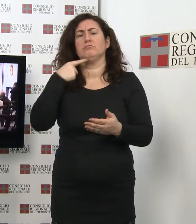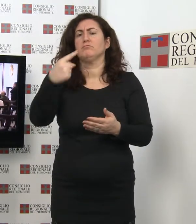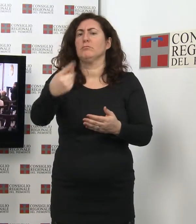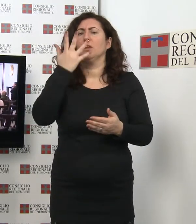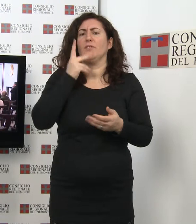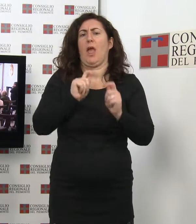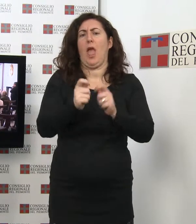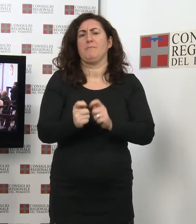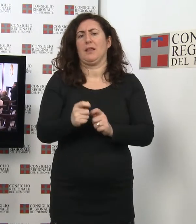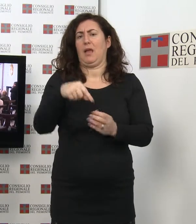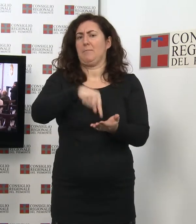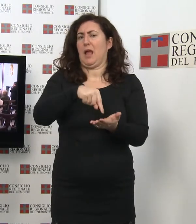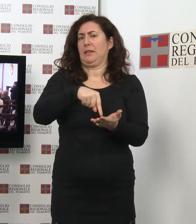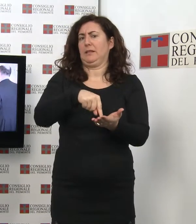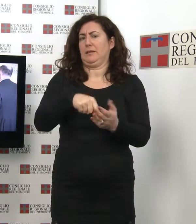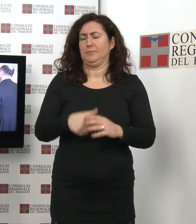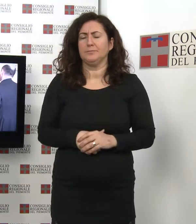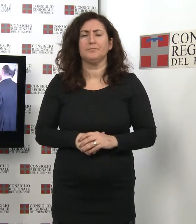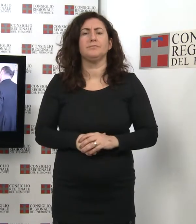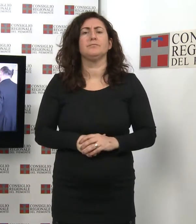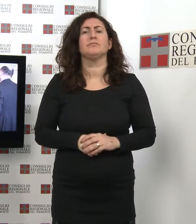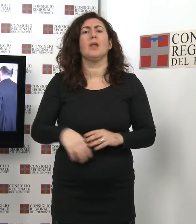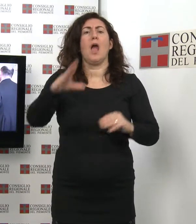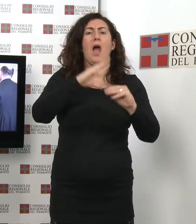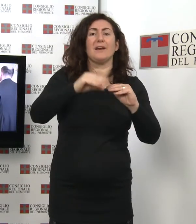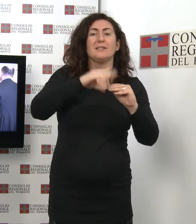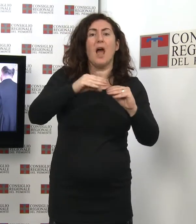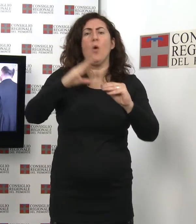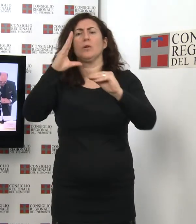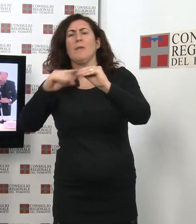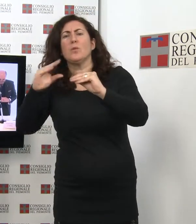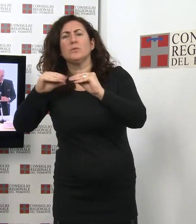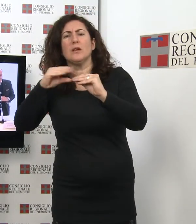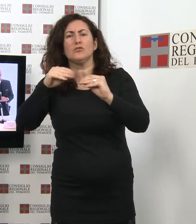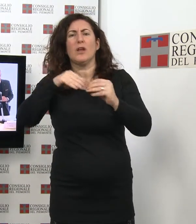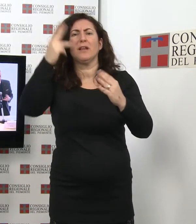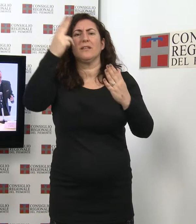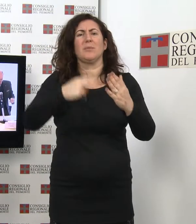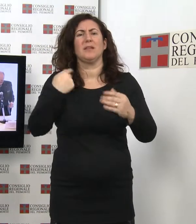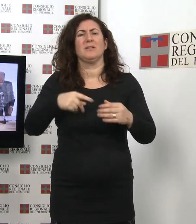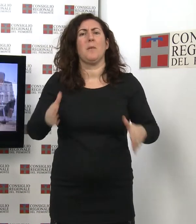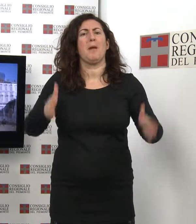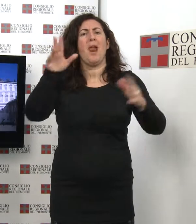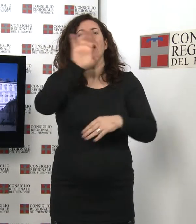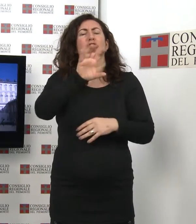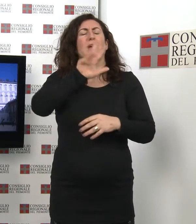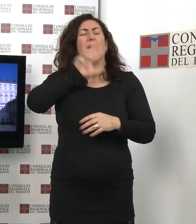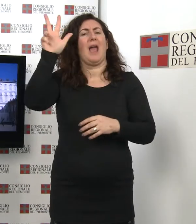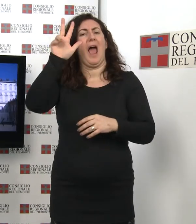Sono stati presentati i restauri e le manutenzioni dei dipinti della Sala della Colazione di Palazzo Reale a Torino. Grazie al contributo del